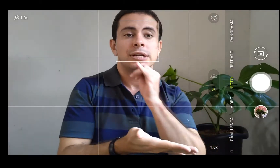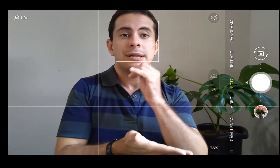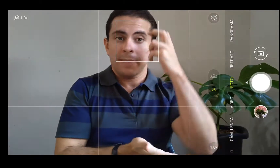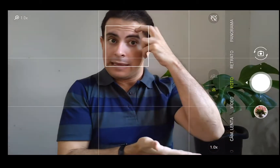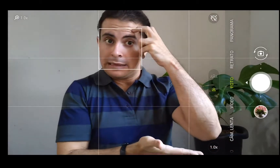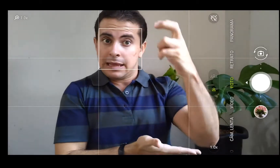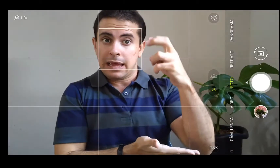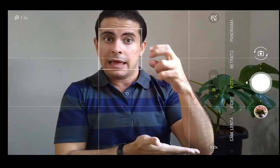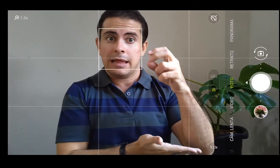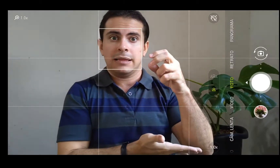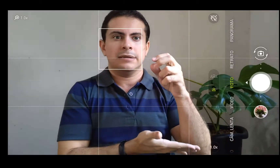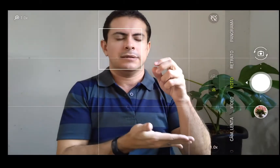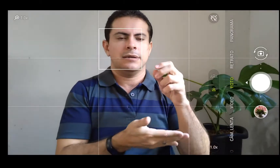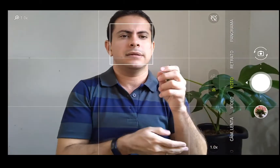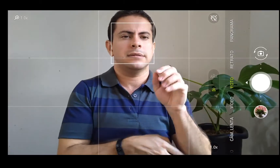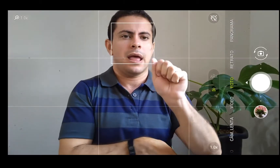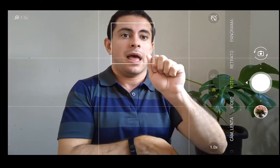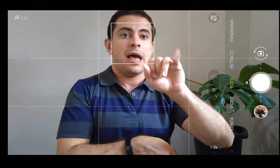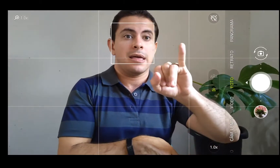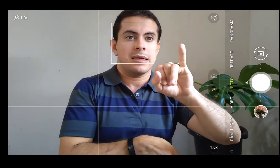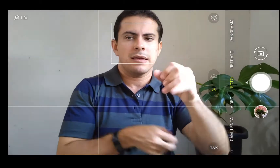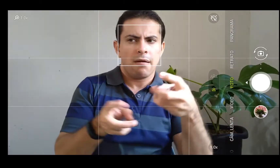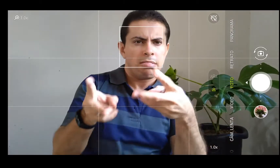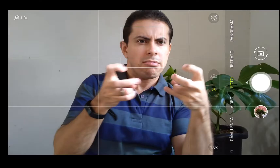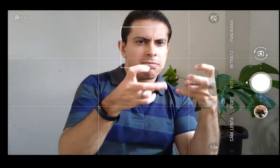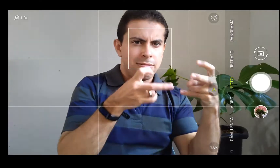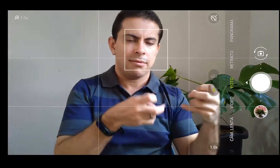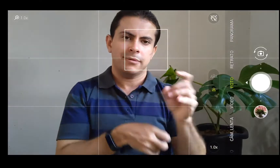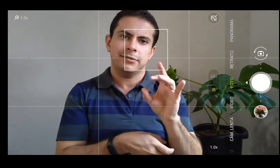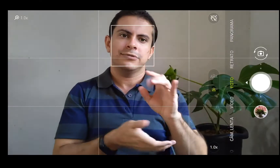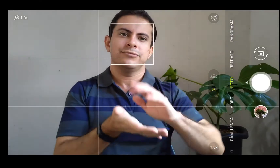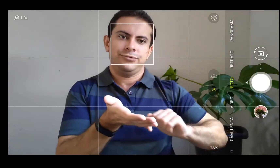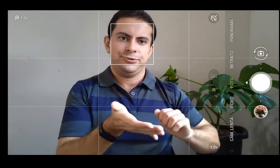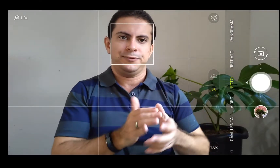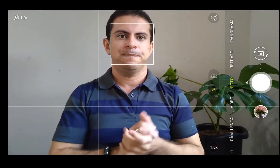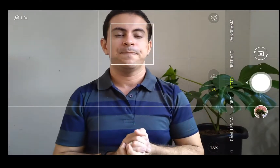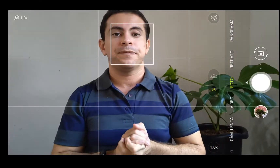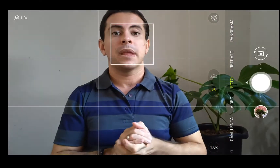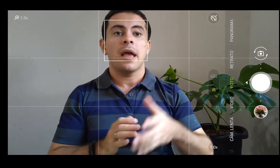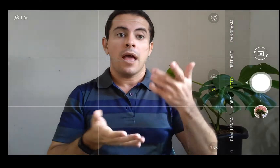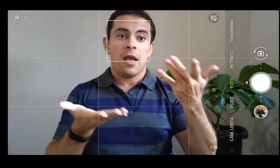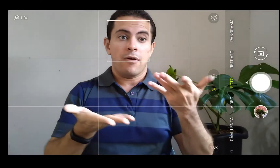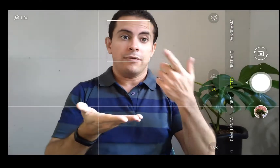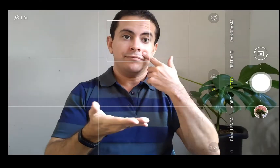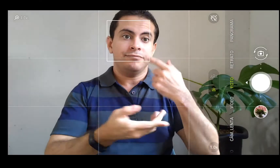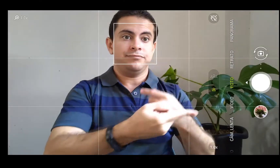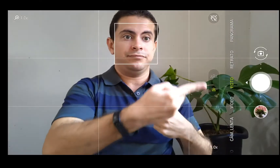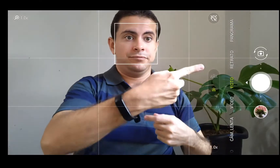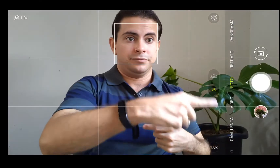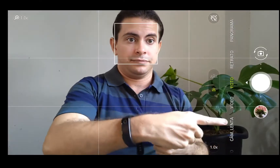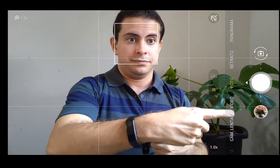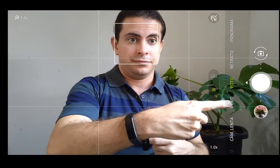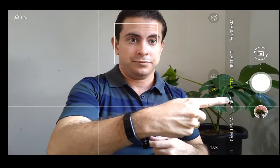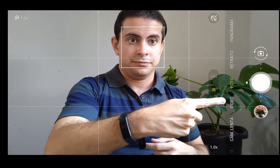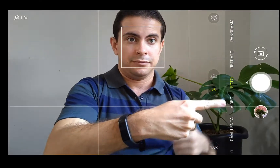a inteligência artificial. Então, vamos aqui para a parte de vídeo.